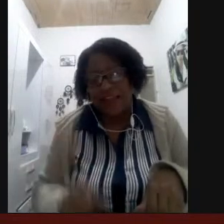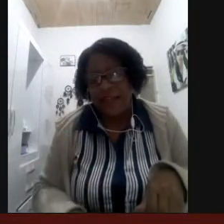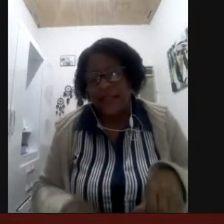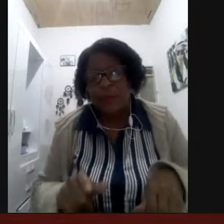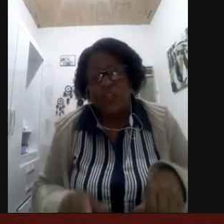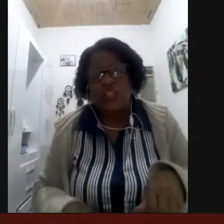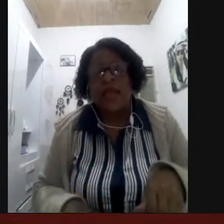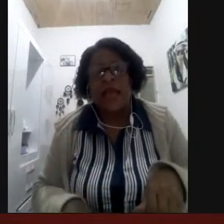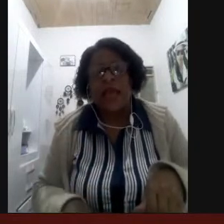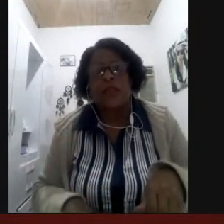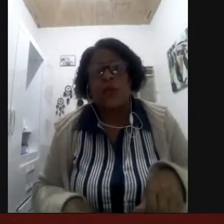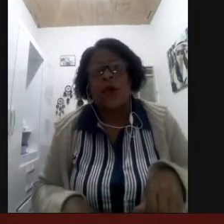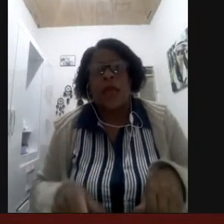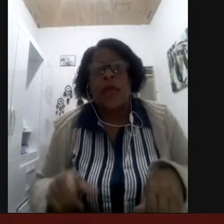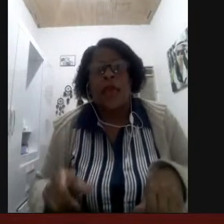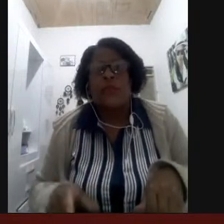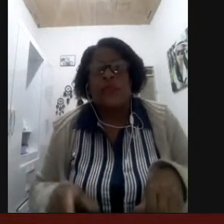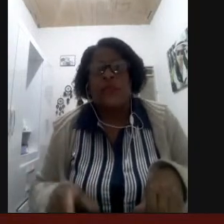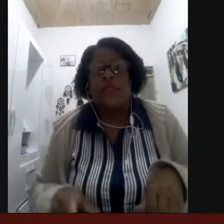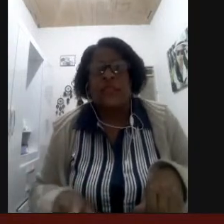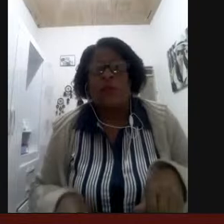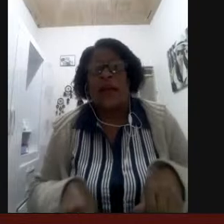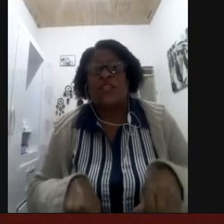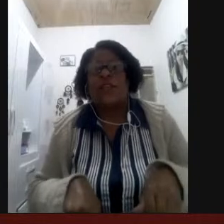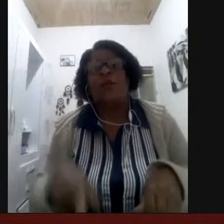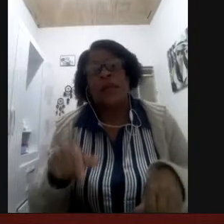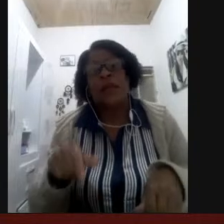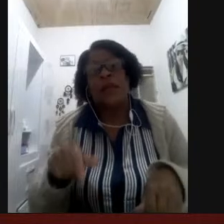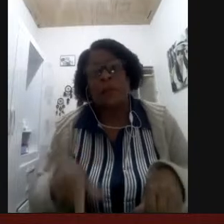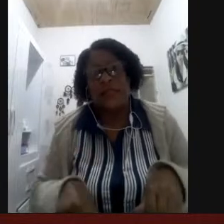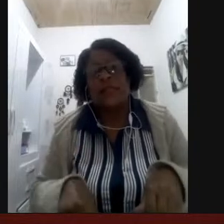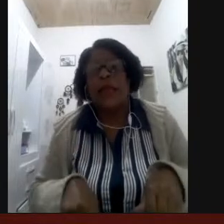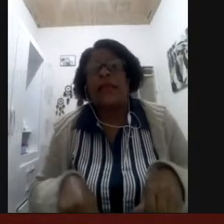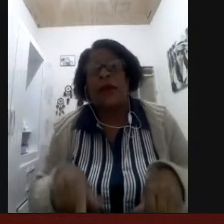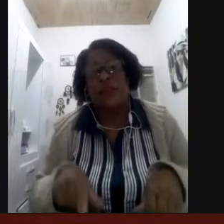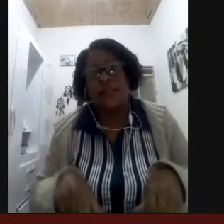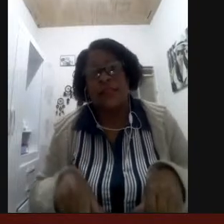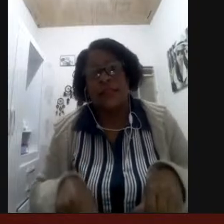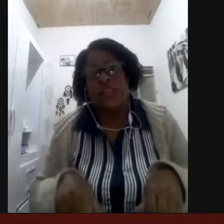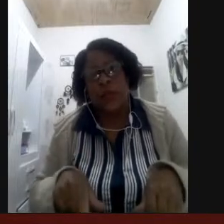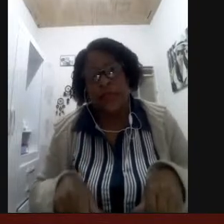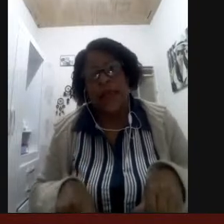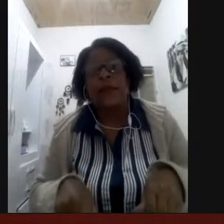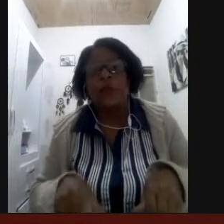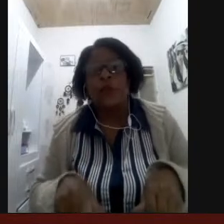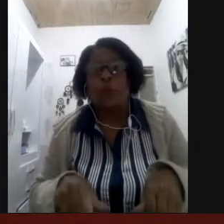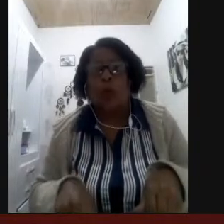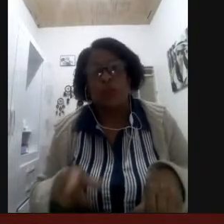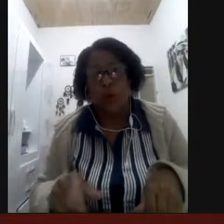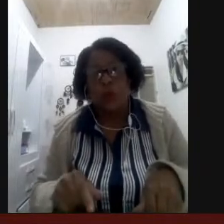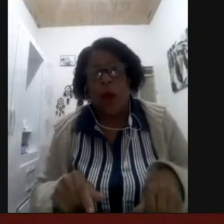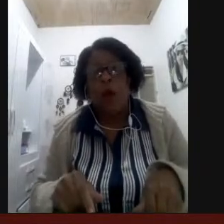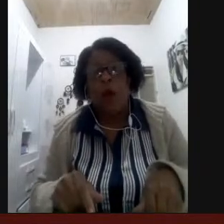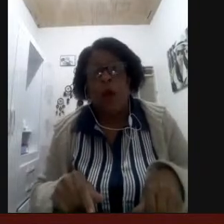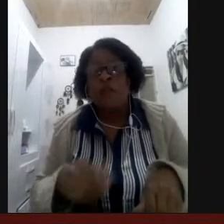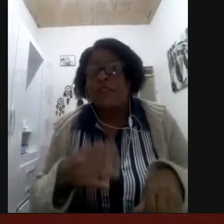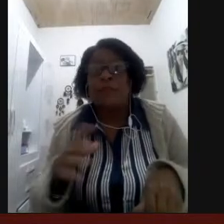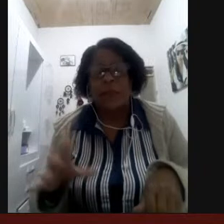desse projeto eu escrevi um artigo e apresentei na Universidade Politécnica do Porto em Portugal foi simplesmente